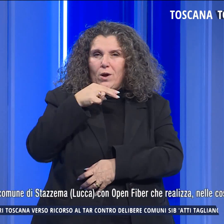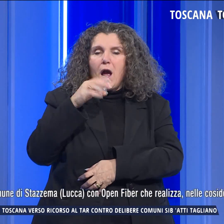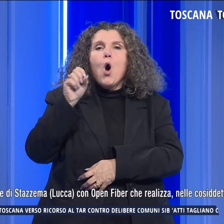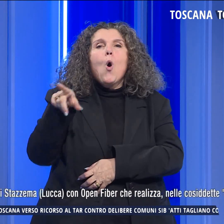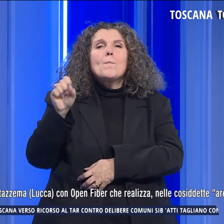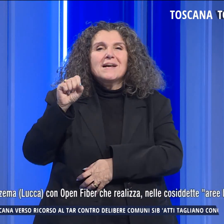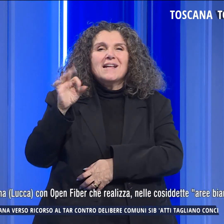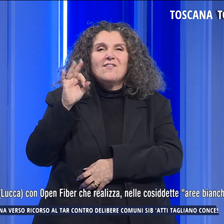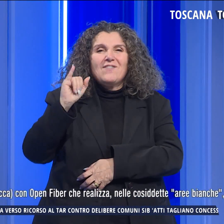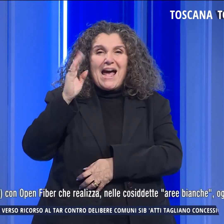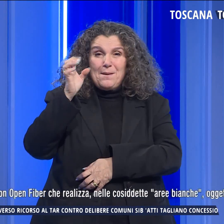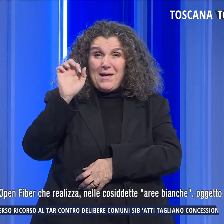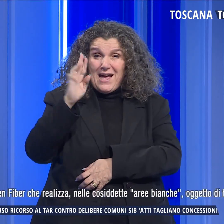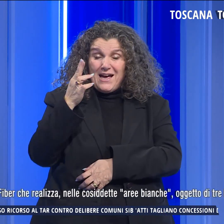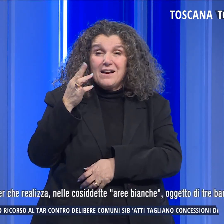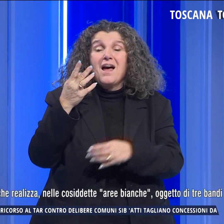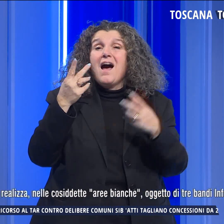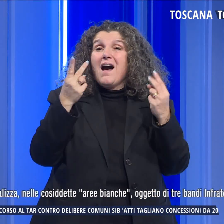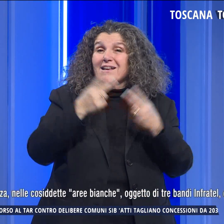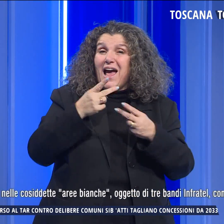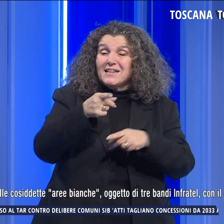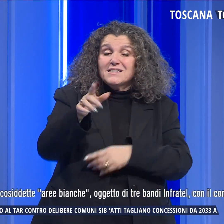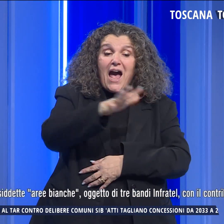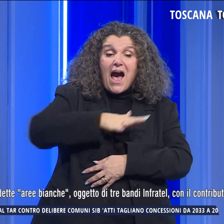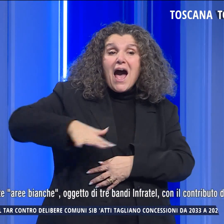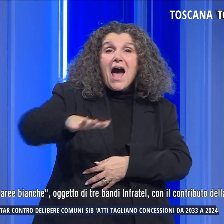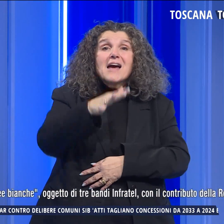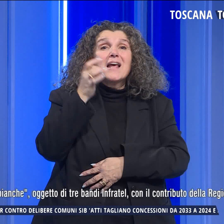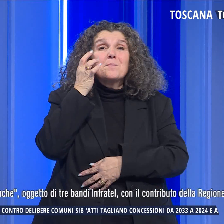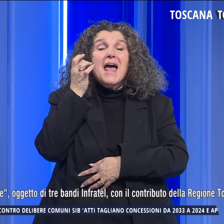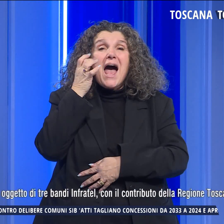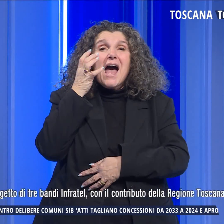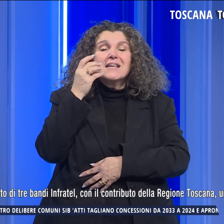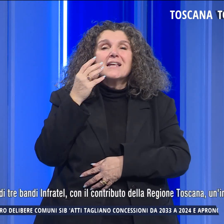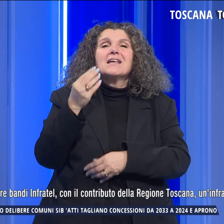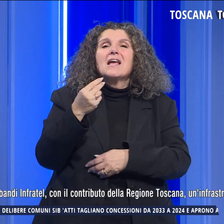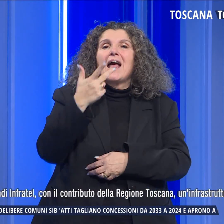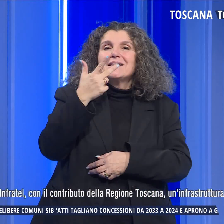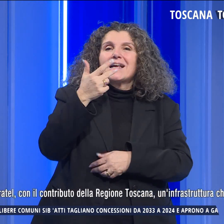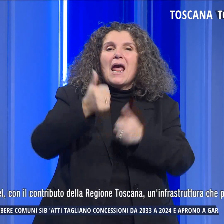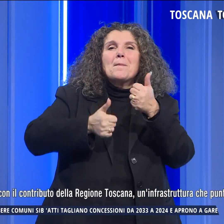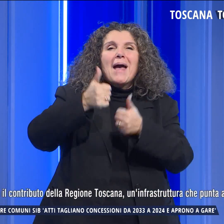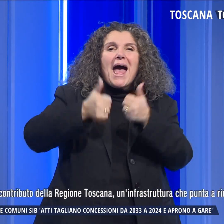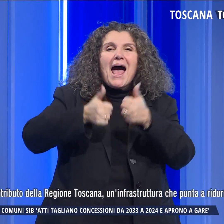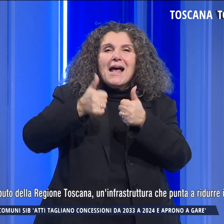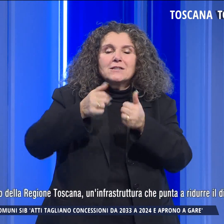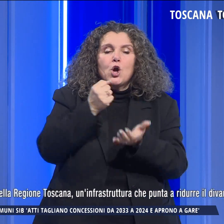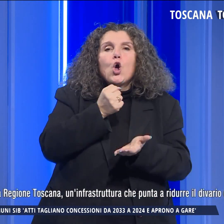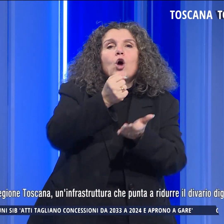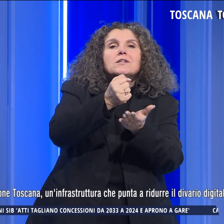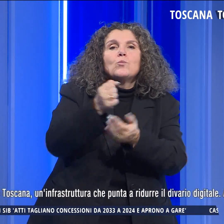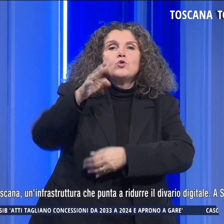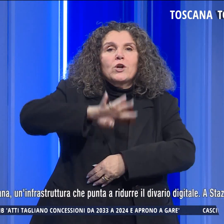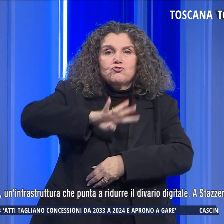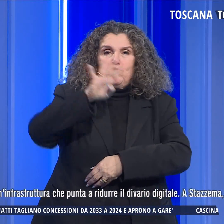Fiverr, che realizza, nelle cosiddette aree bianche, oggetto di tre bandi con il contributo della regione